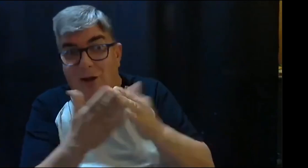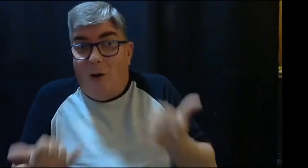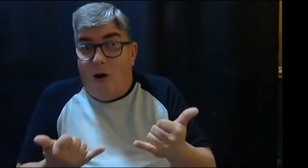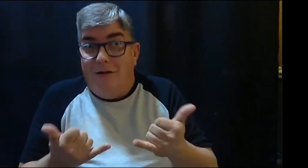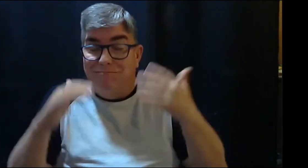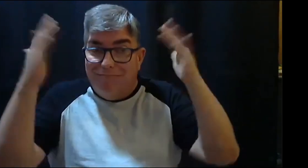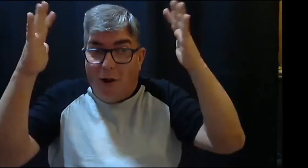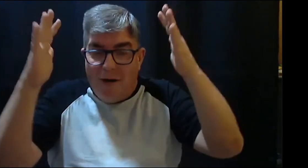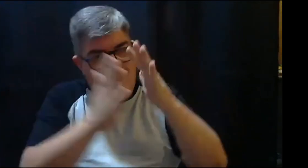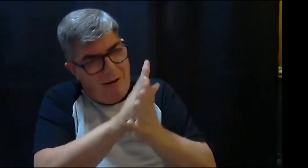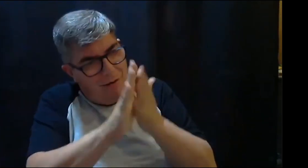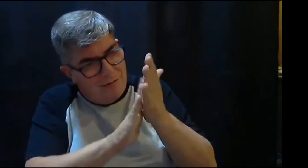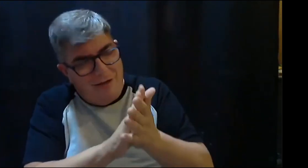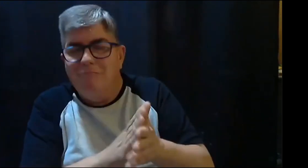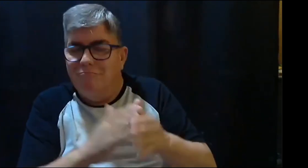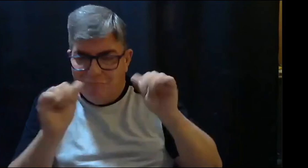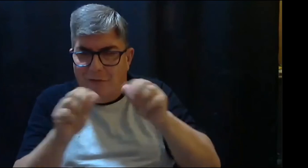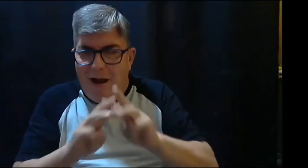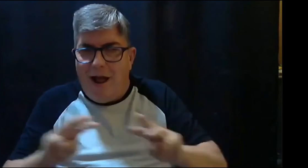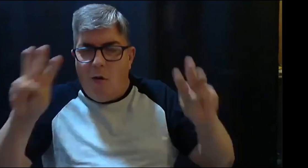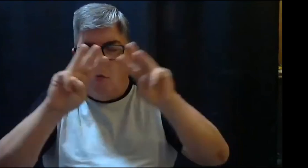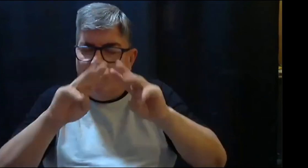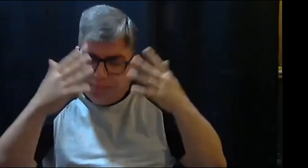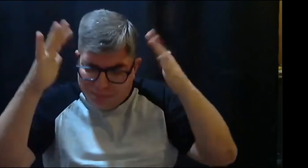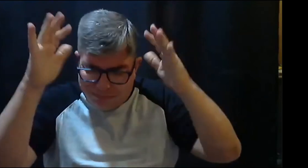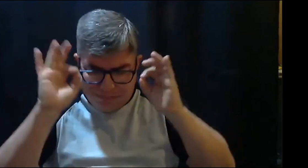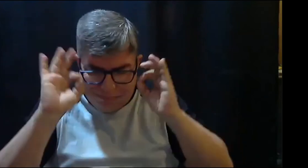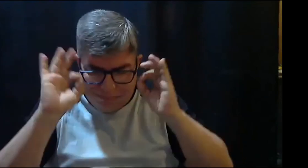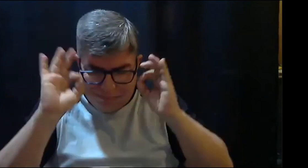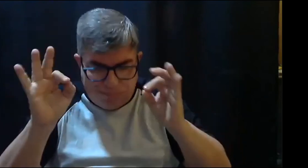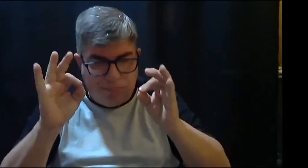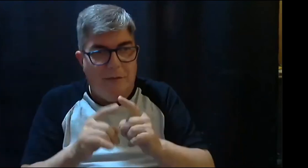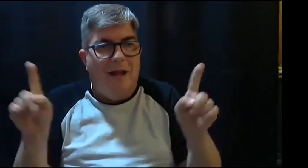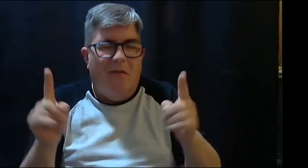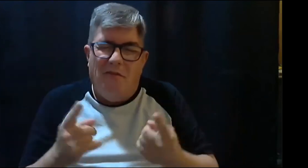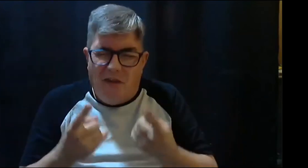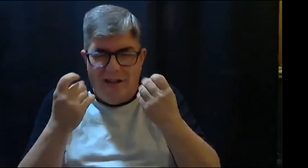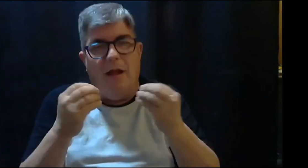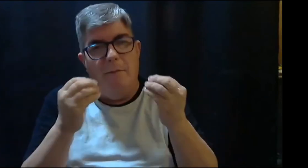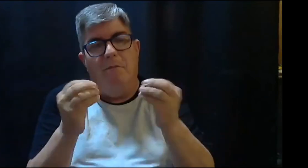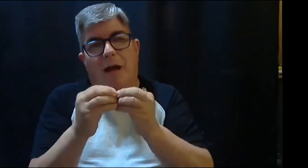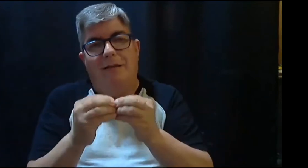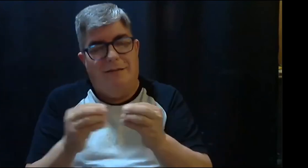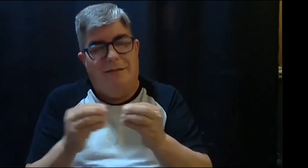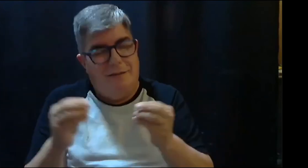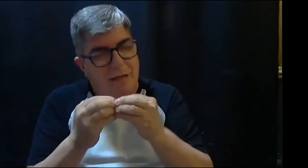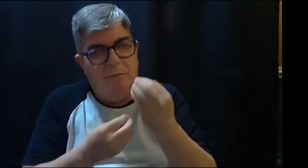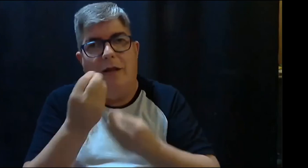pluralidad que existe dentro de ellas, y cómo se reconoce también a nivel mundial, internacional, la lengua de